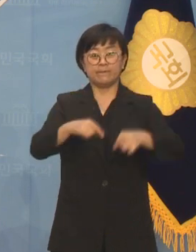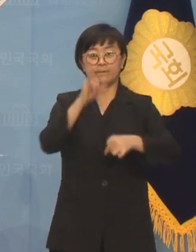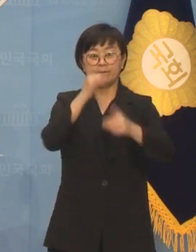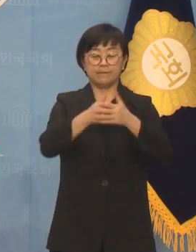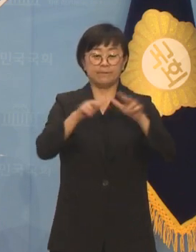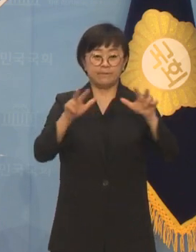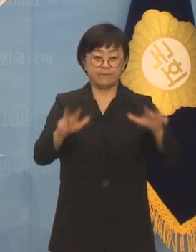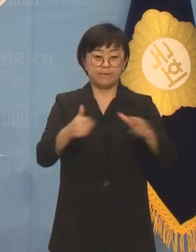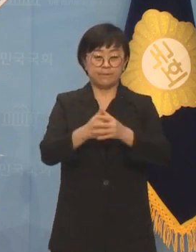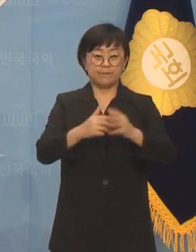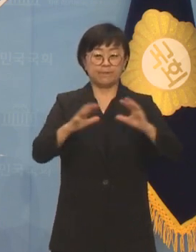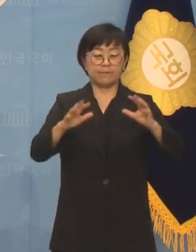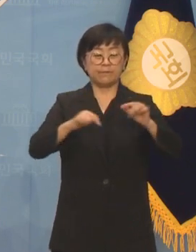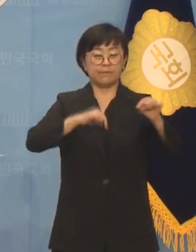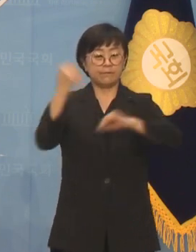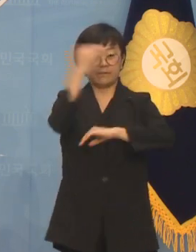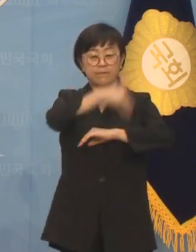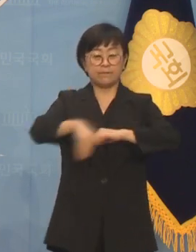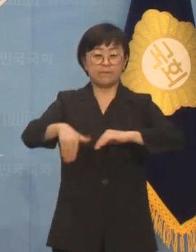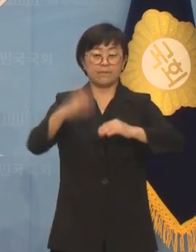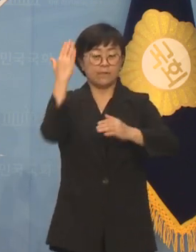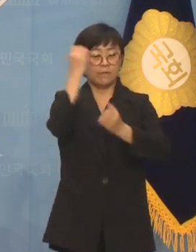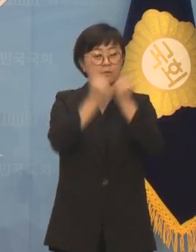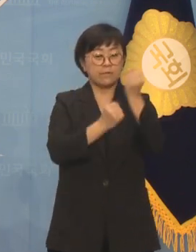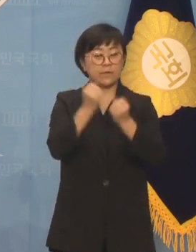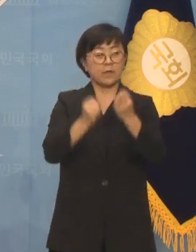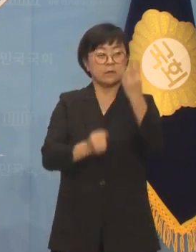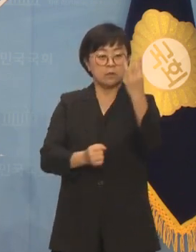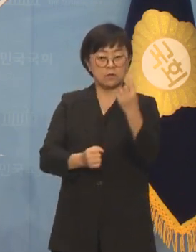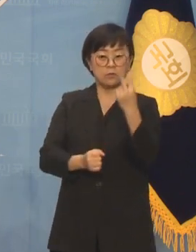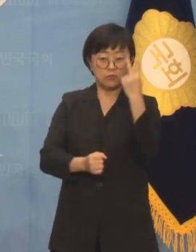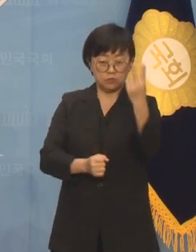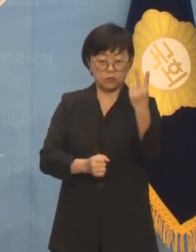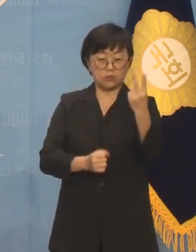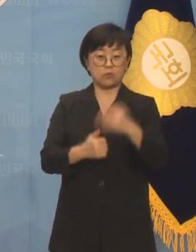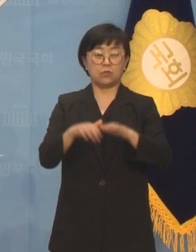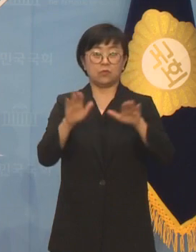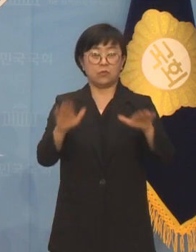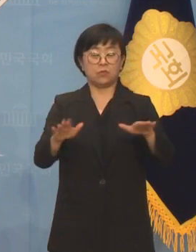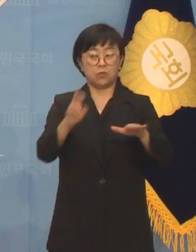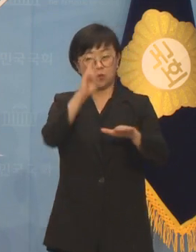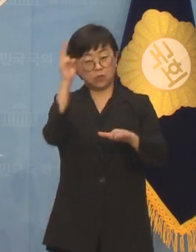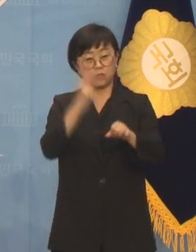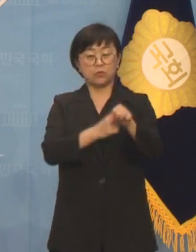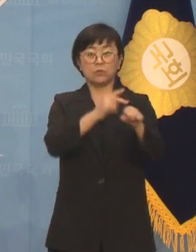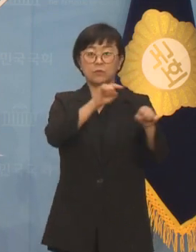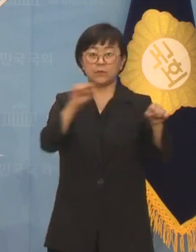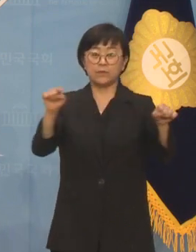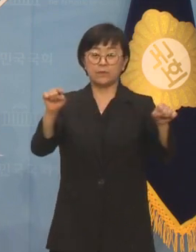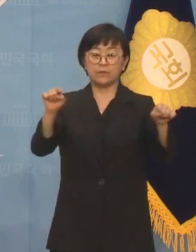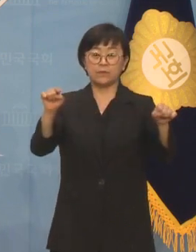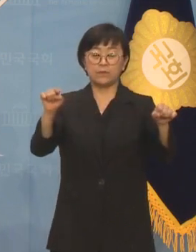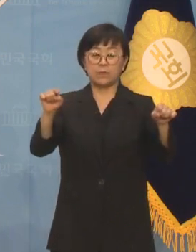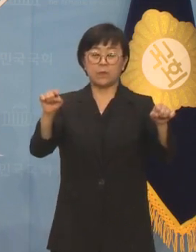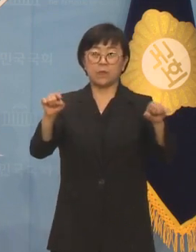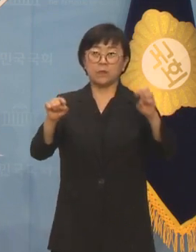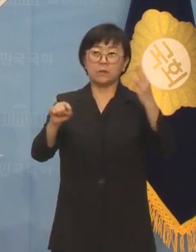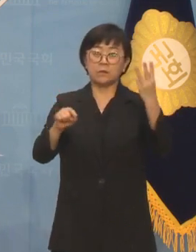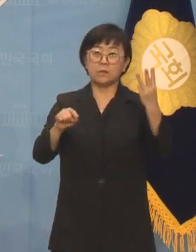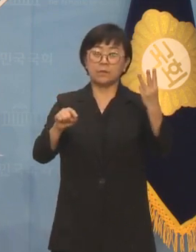이번 주 의원실 정책 세미나는 모두 32건입니다. 오늘 오후 2시부터 의원회관